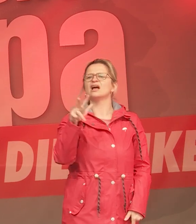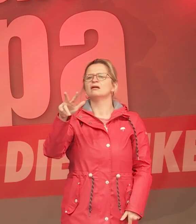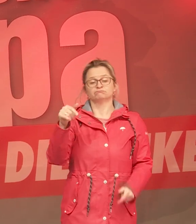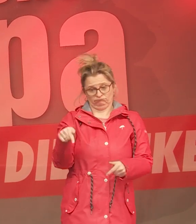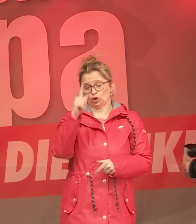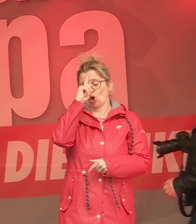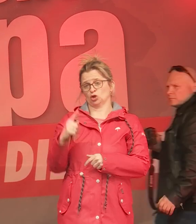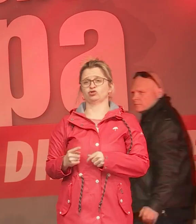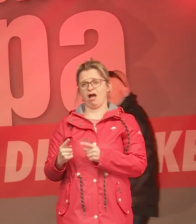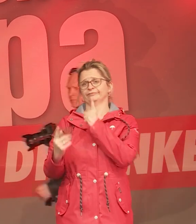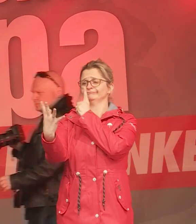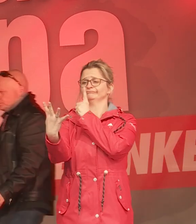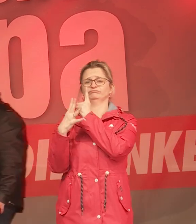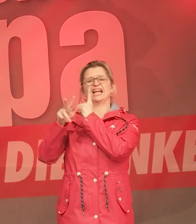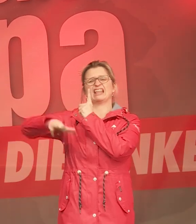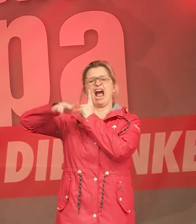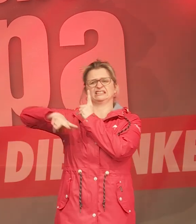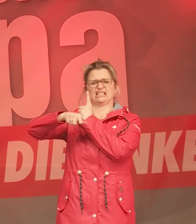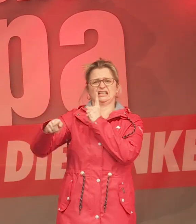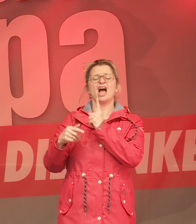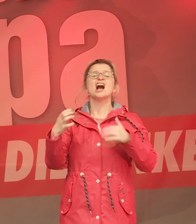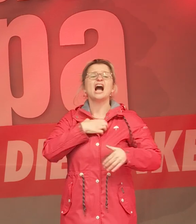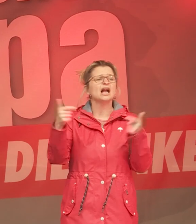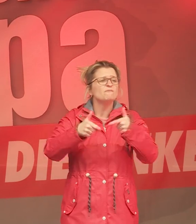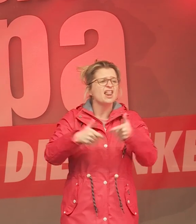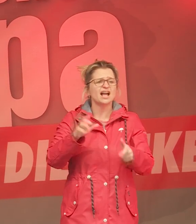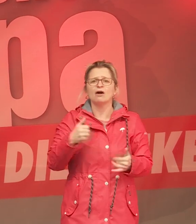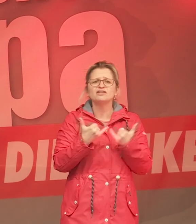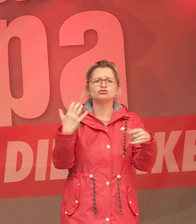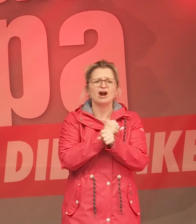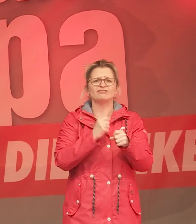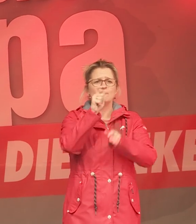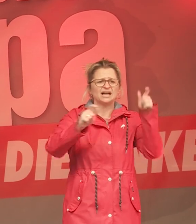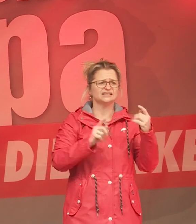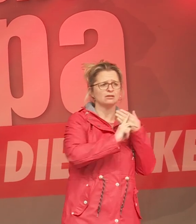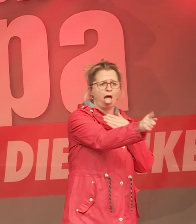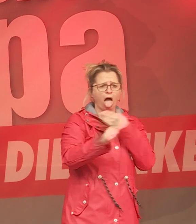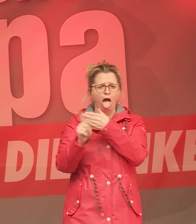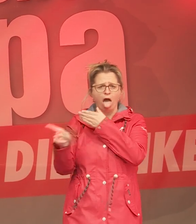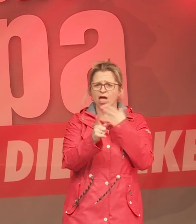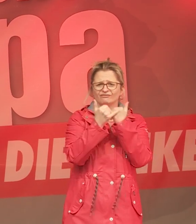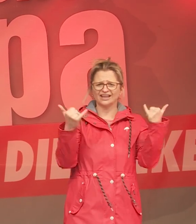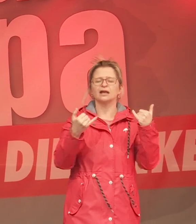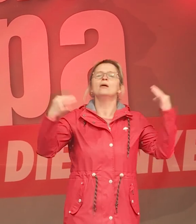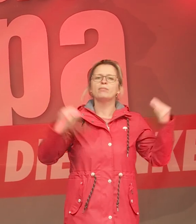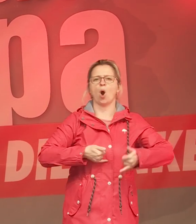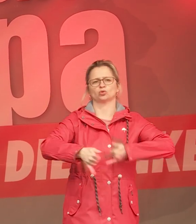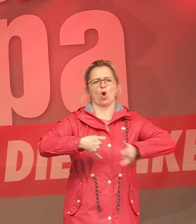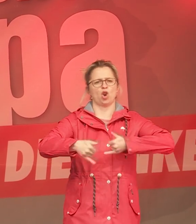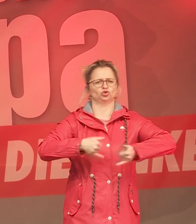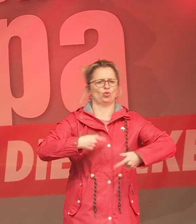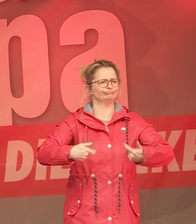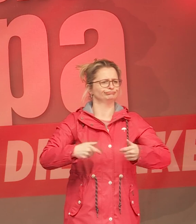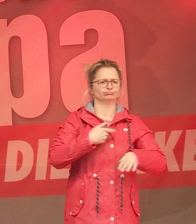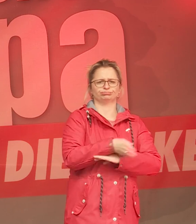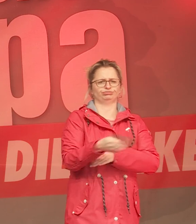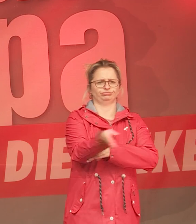Krankenpflegerinnen müssen sich Rollschuhe anziehen, dass sie von Patient zu Patient kommen. Und ich finde, es ist nicht in Ordnung,